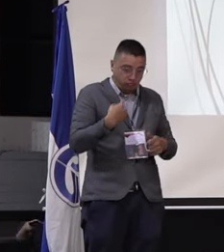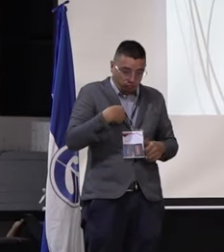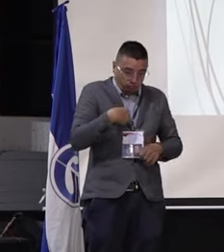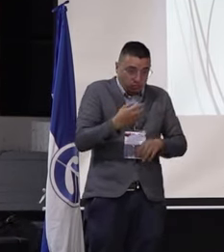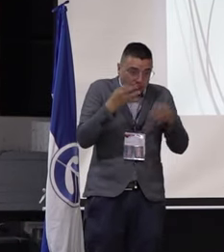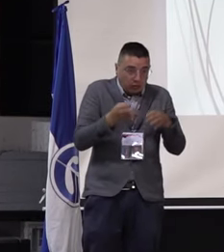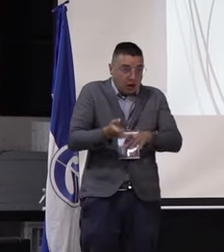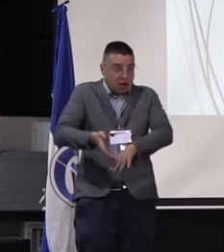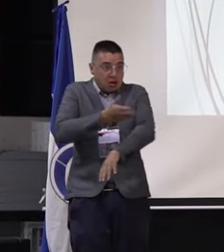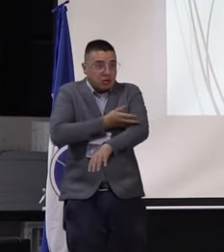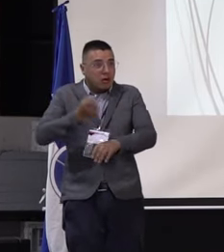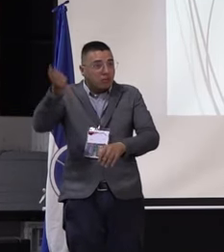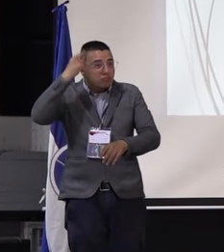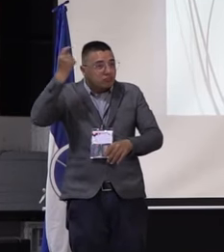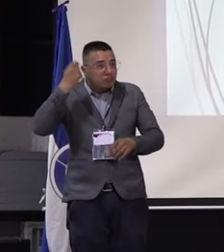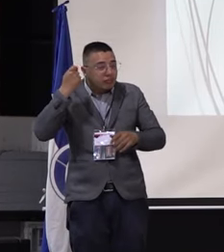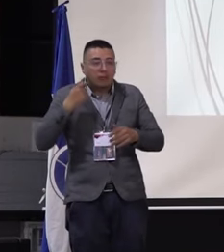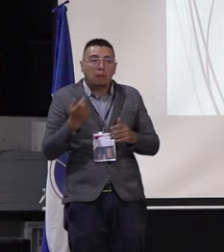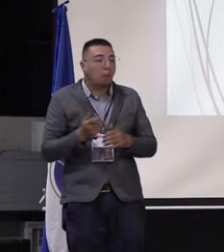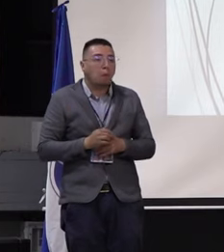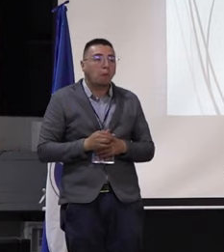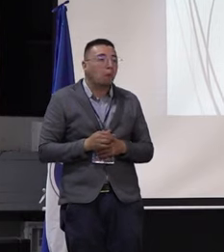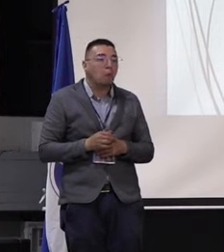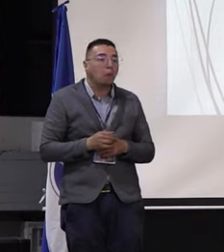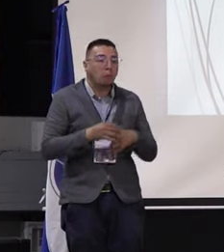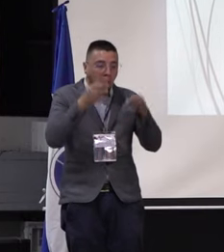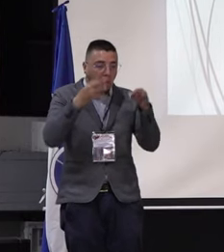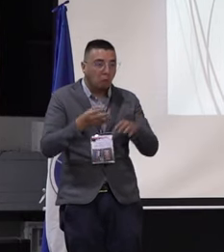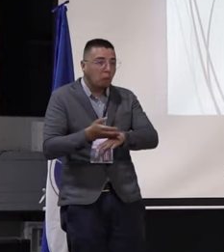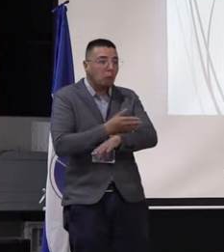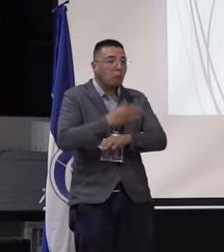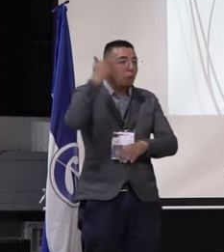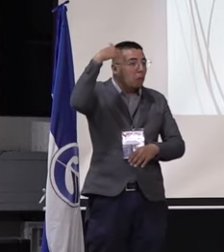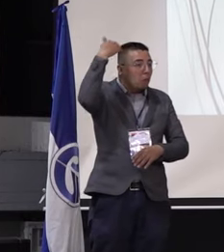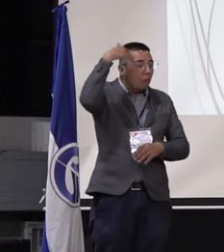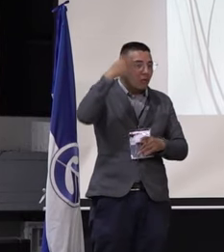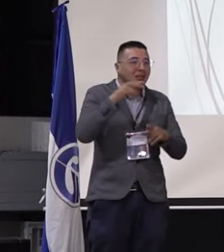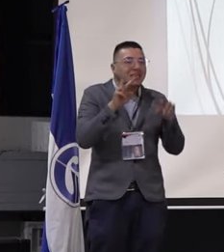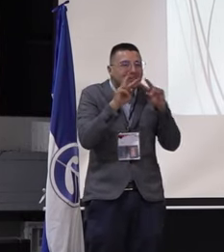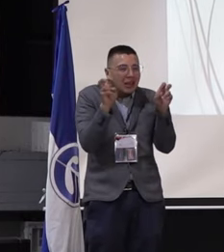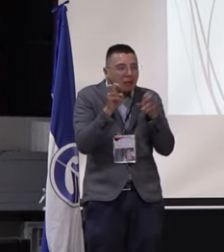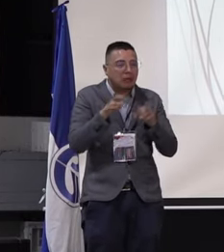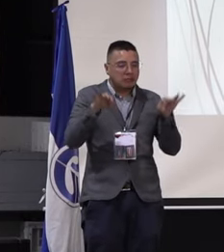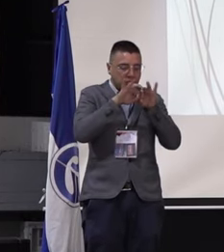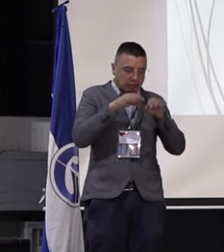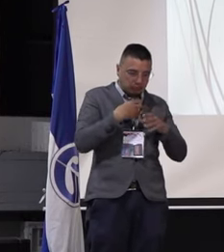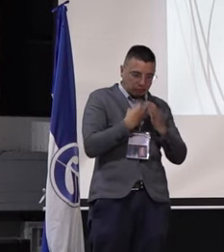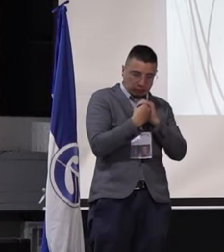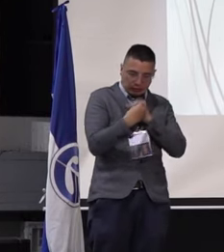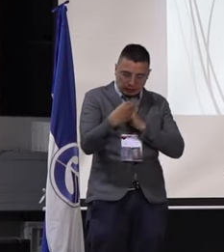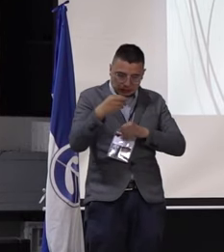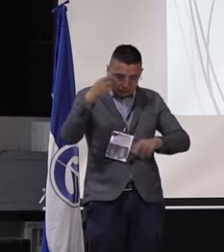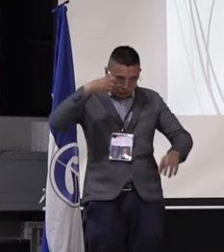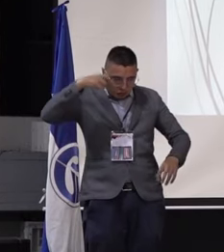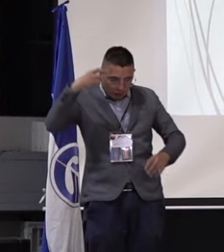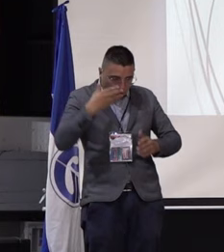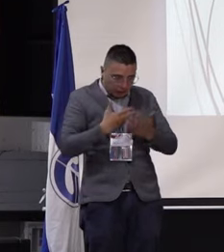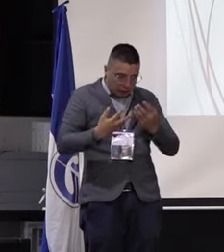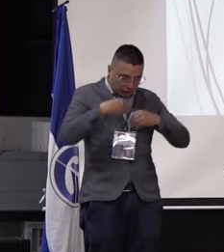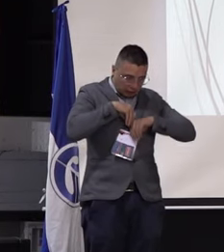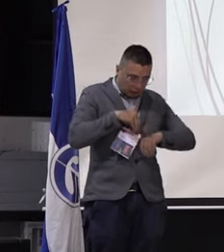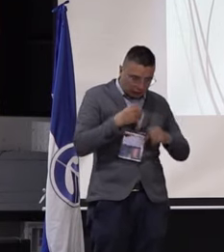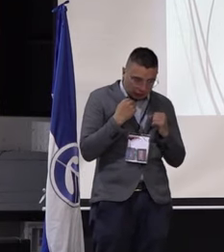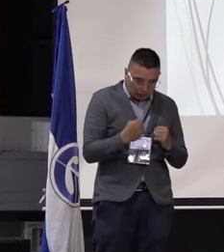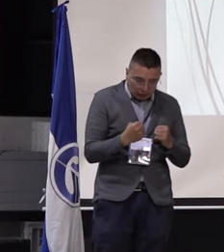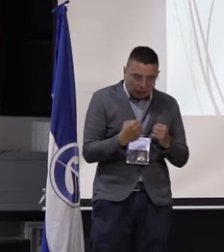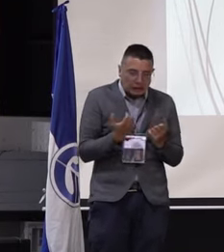no habíamos contemplado cuando pasamos en los primeros años del pregrado. Son cosas a las que nos tenemos que enfrentar cuando salimos a ejercer profesionalmente y